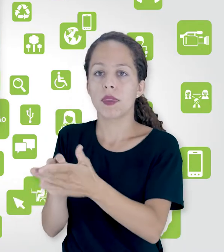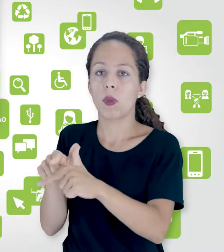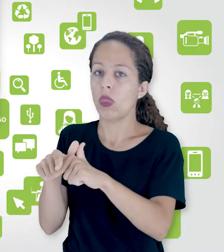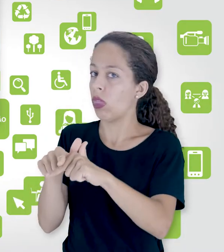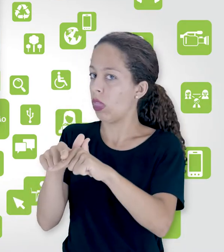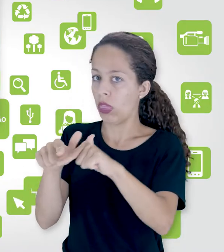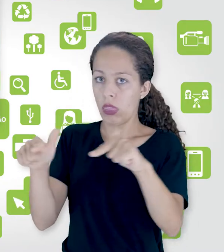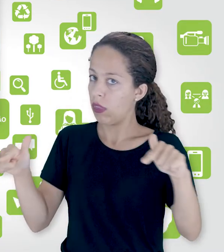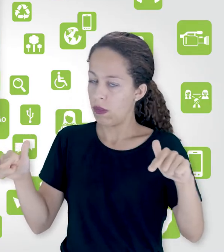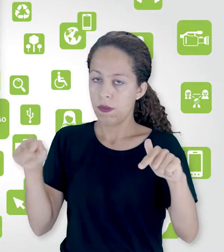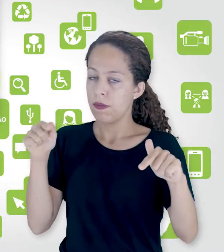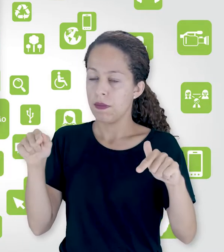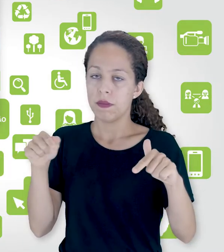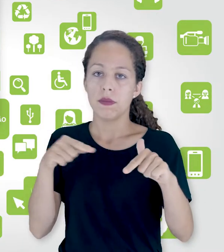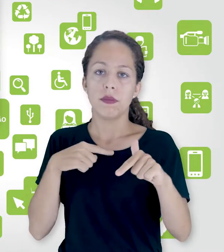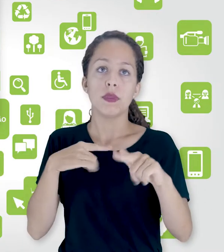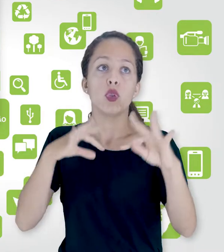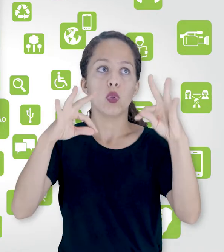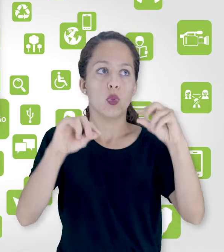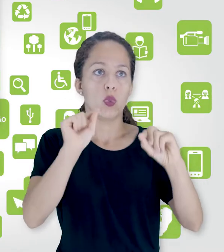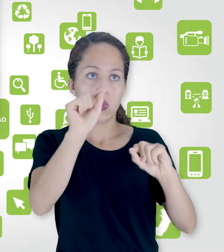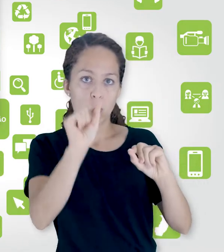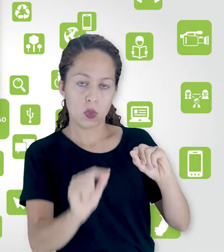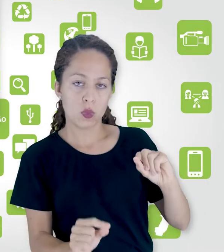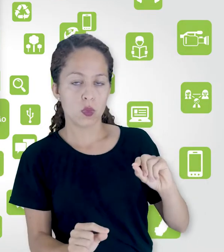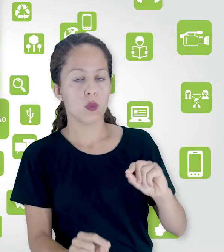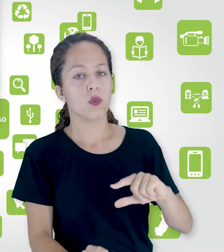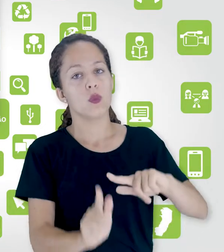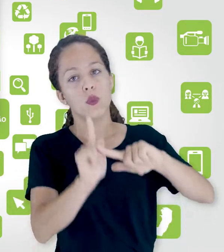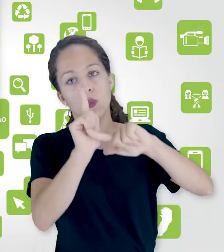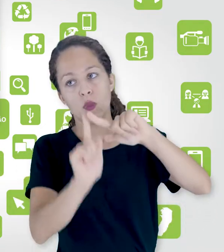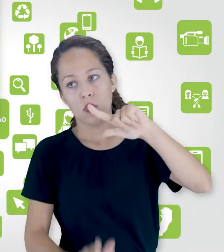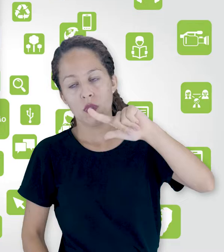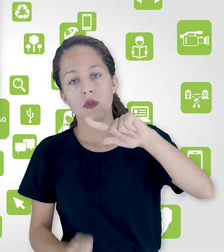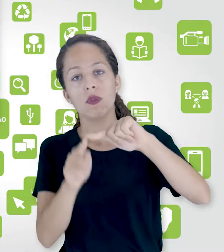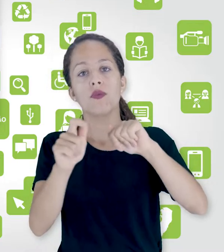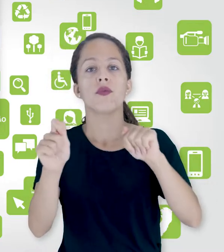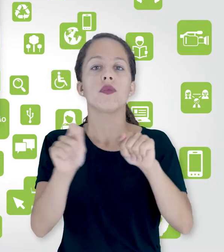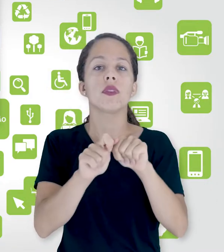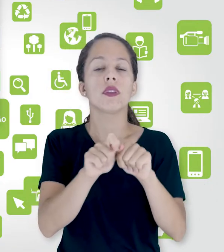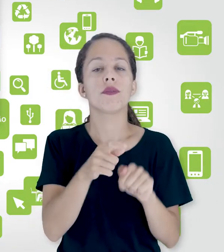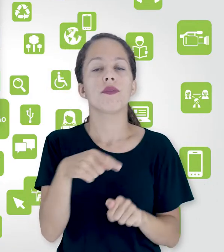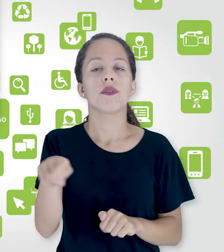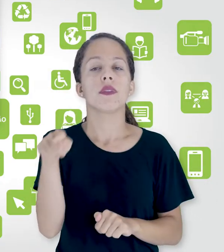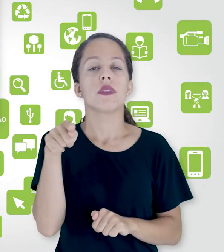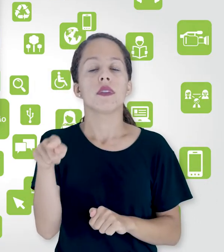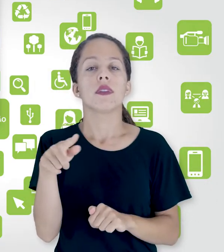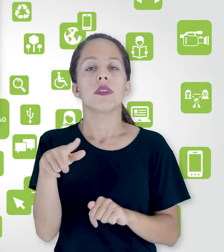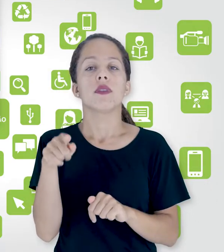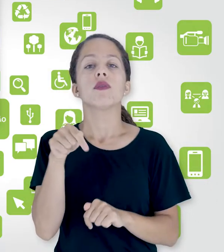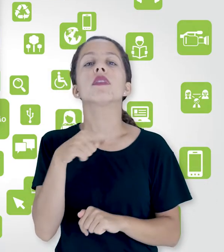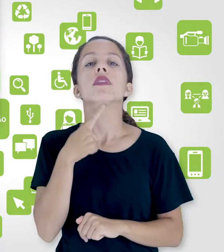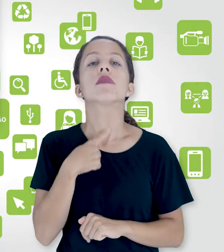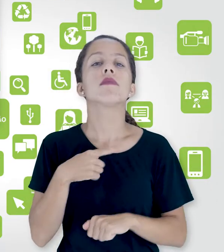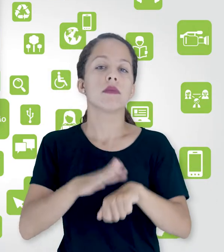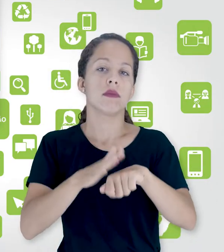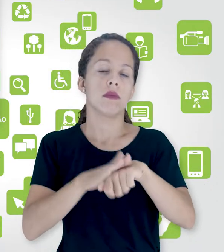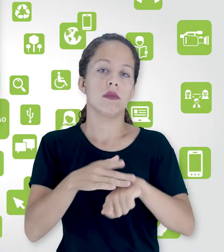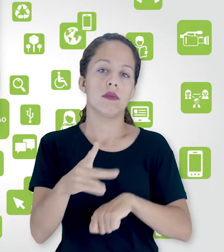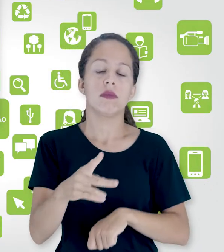ele desabilita todos os itens e você vai na ferramenta que você deseja, né? Então, por